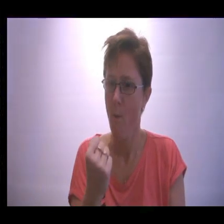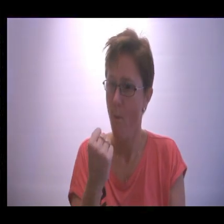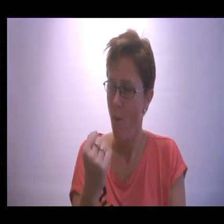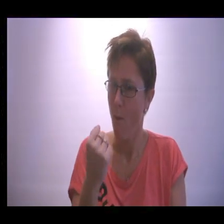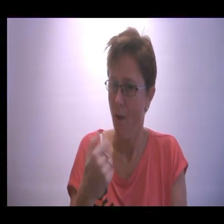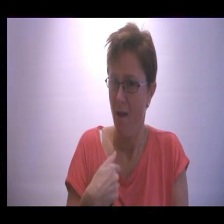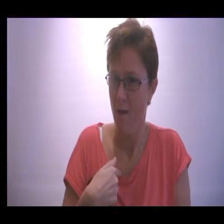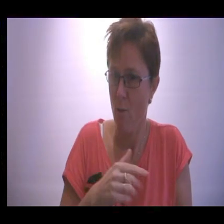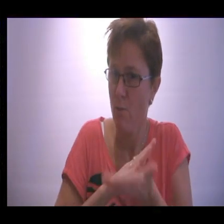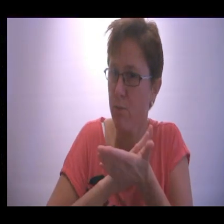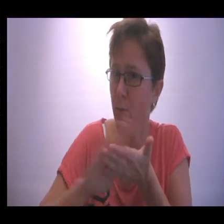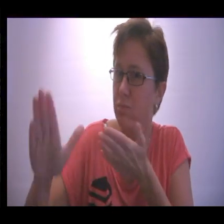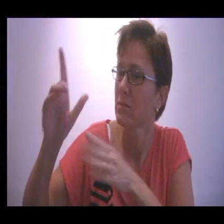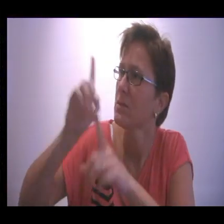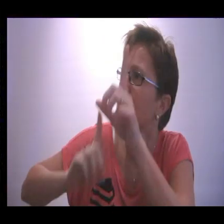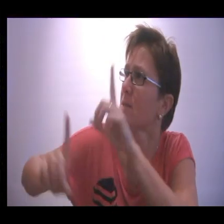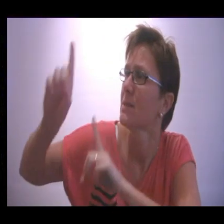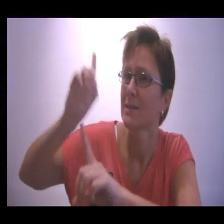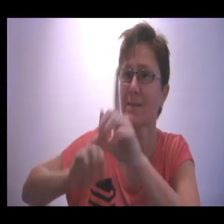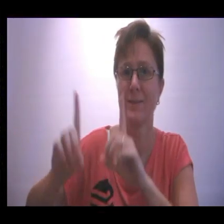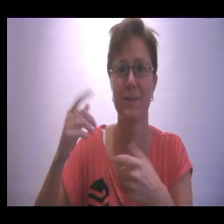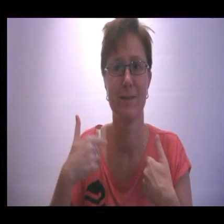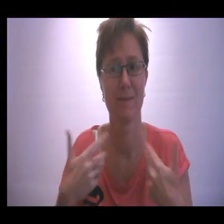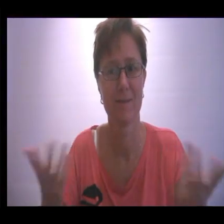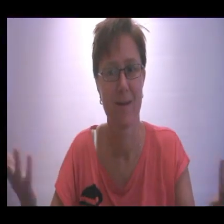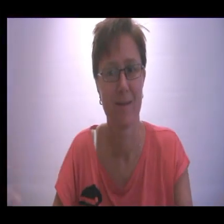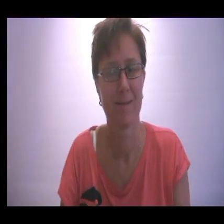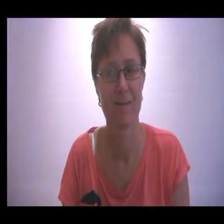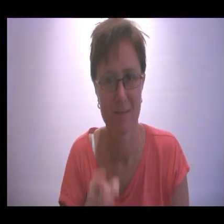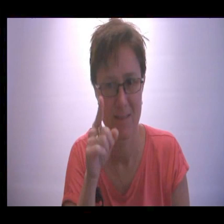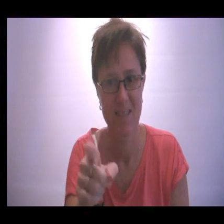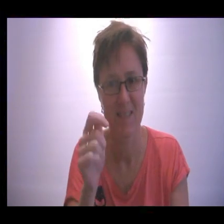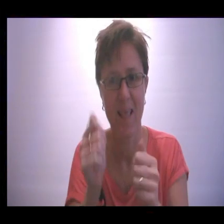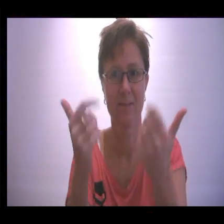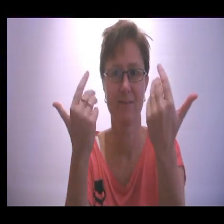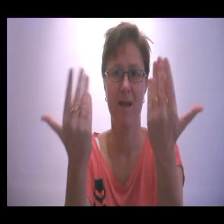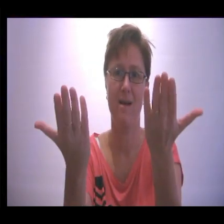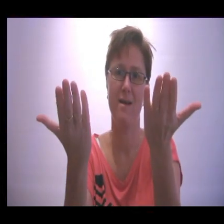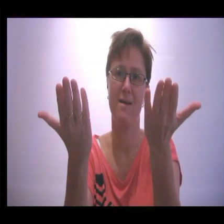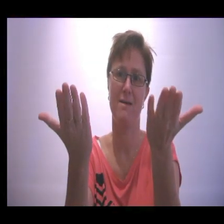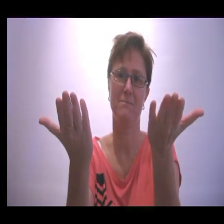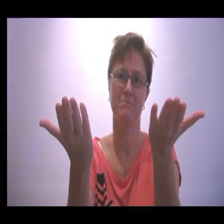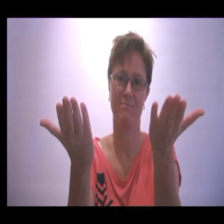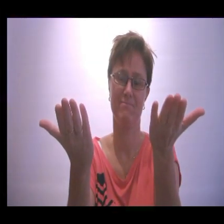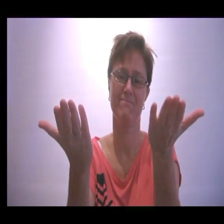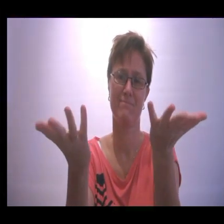Onvoorstelbaar Ik heb er nooit bij stilgestaan Ik Je bent zelfzaam